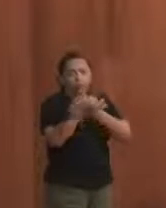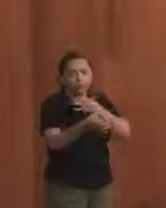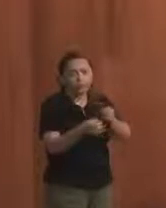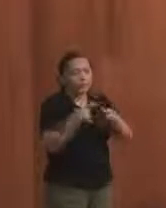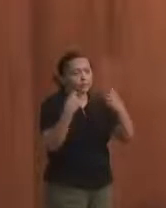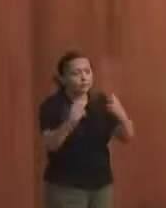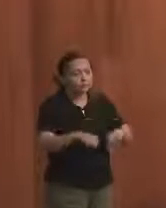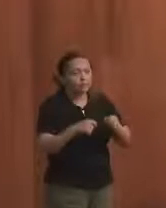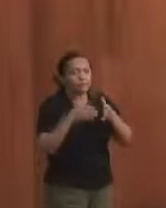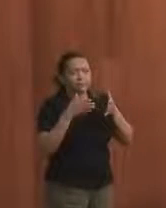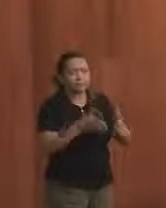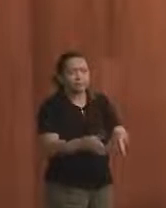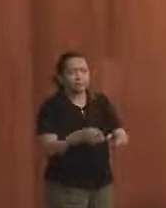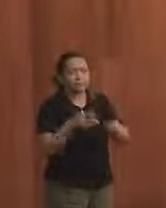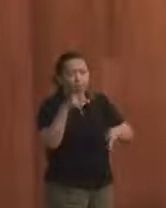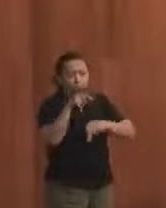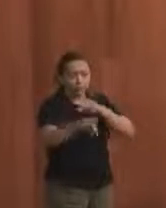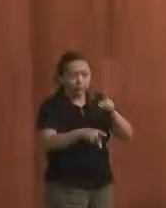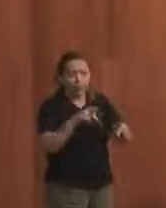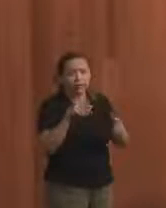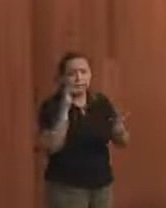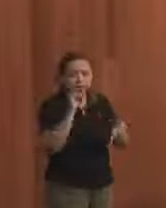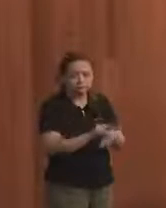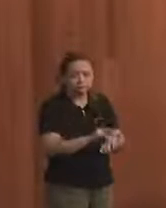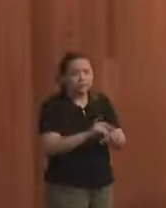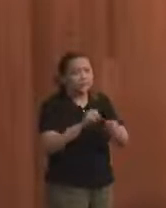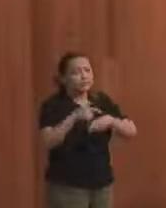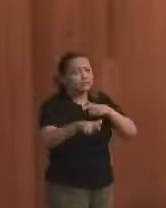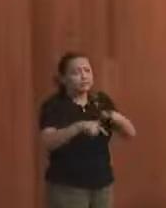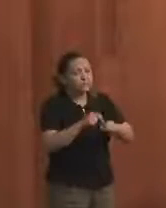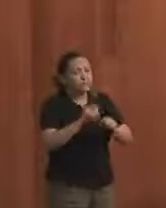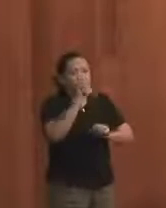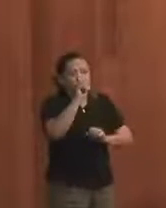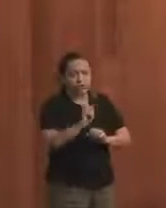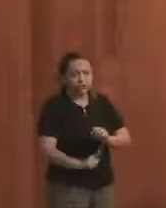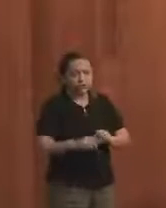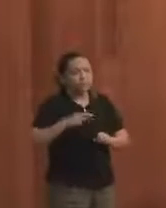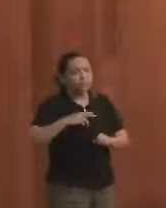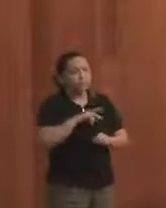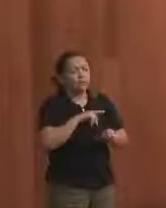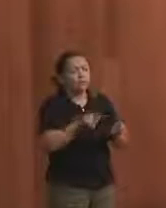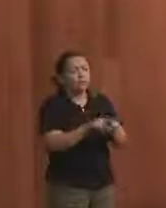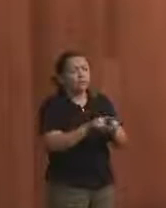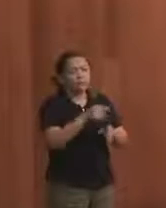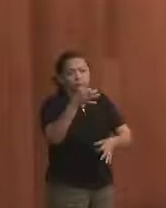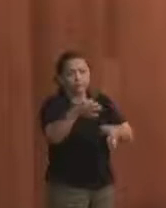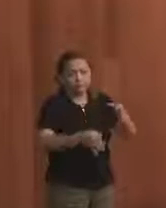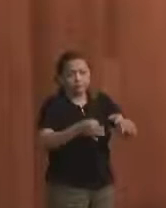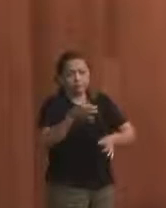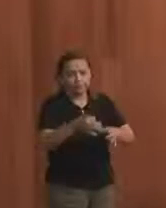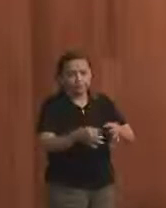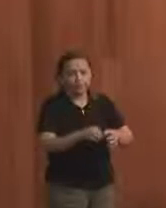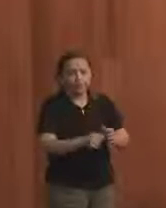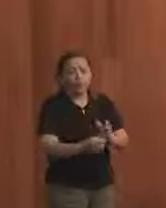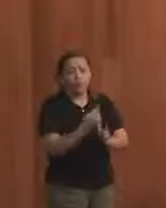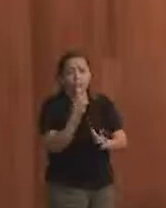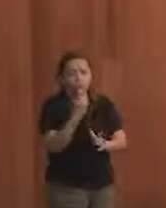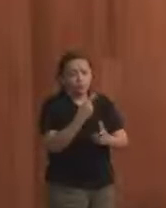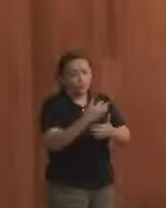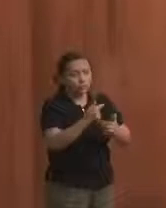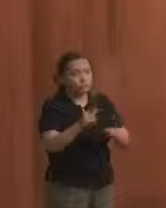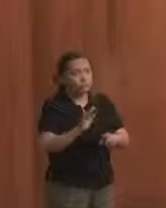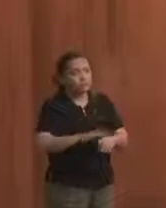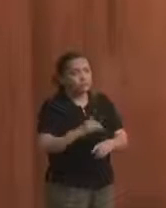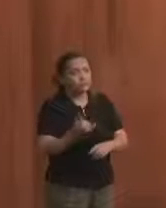da necessidade de participação popular efetiva nas atividades de gestão do MP e do próprio Judiciário. Uma das questões que se